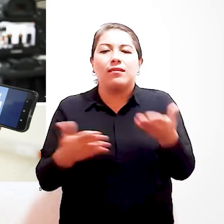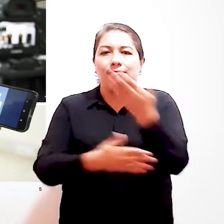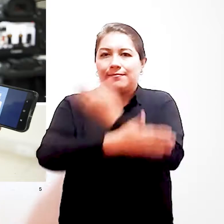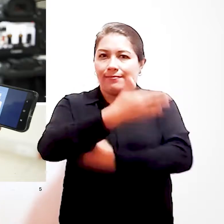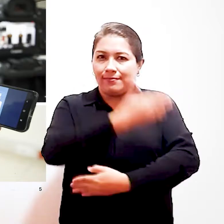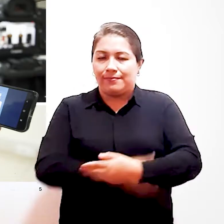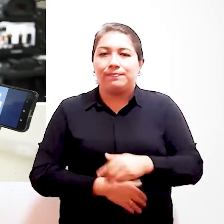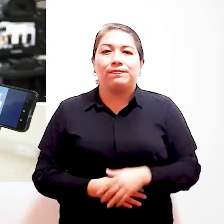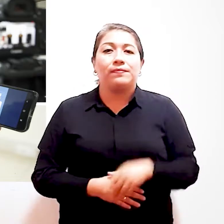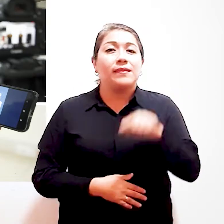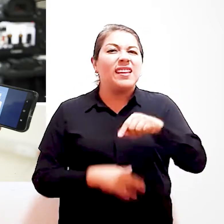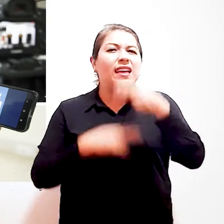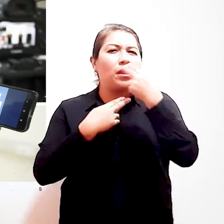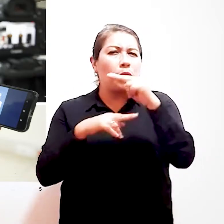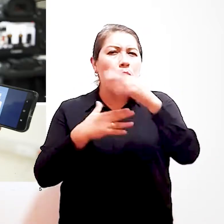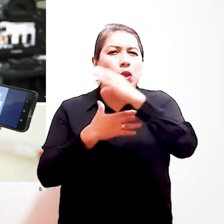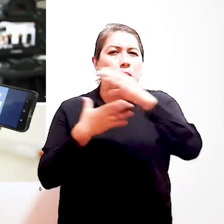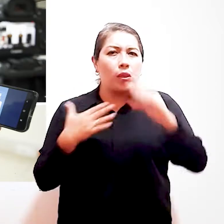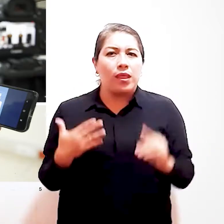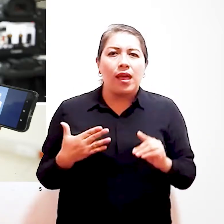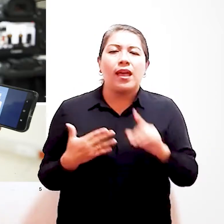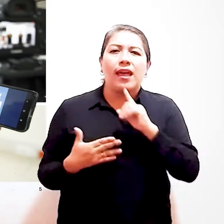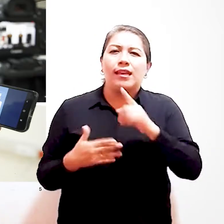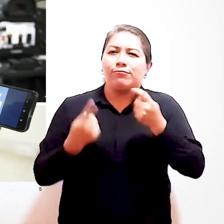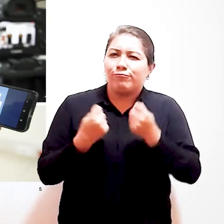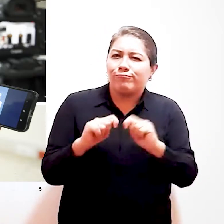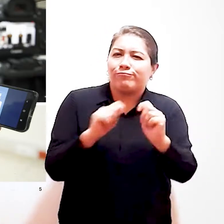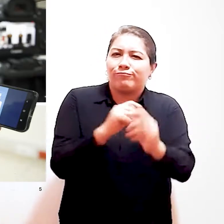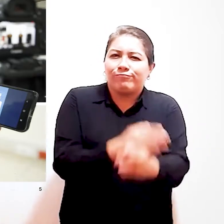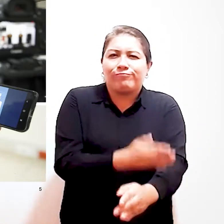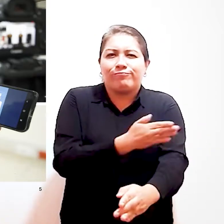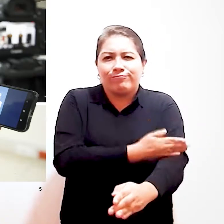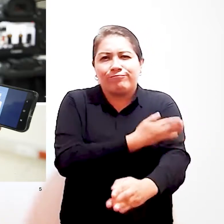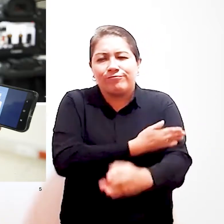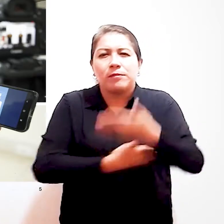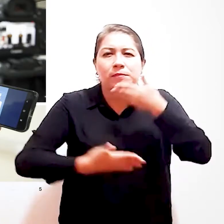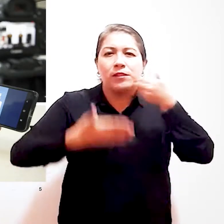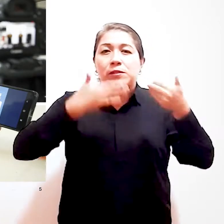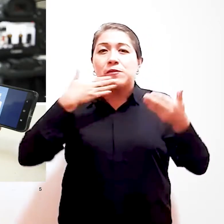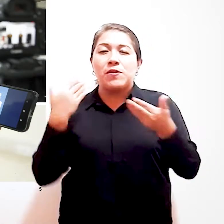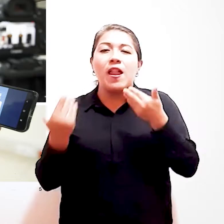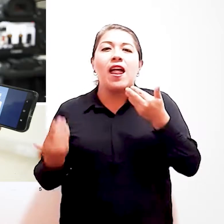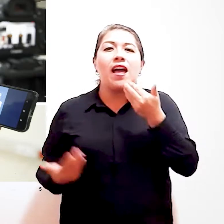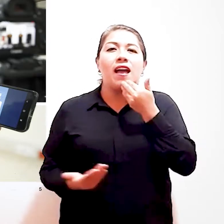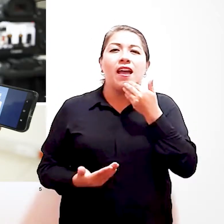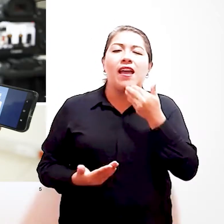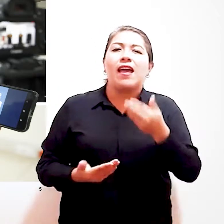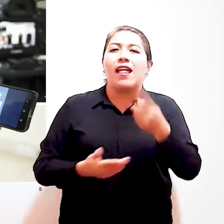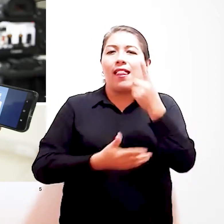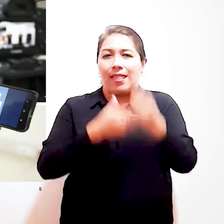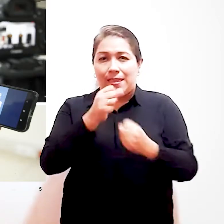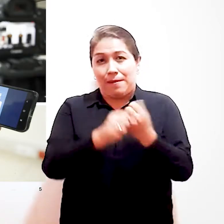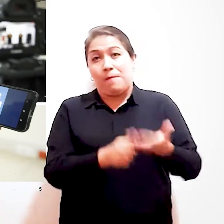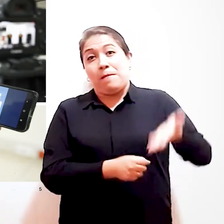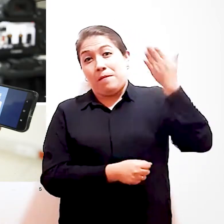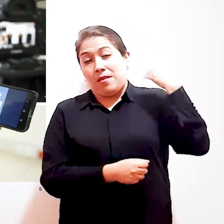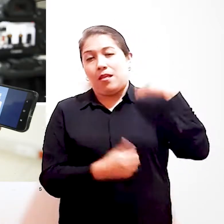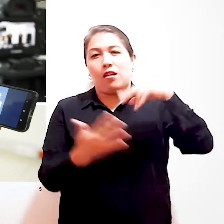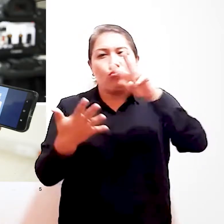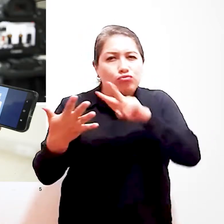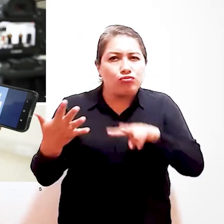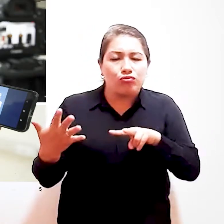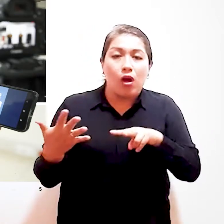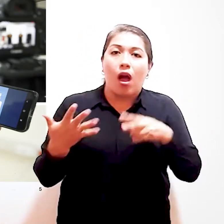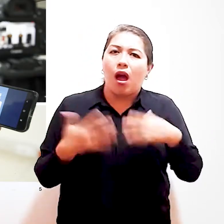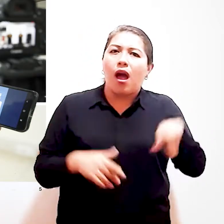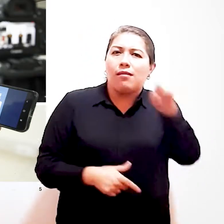a discapacidad se refiere. Nótico Nadis es un gran esfuerzo desarrollado por los especialistas del Conadis desde octubre del